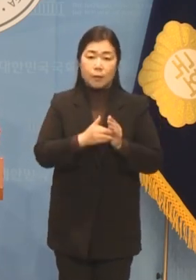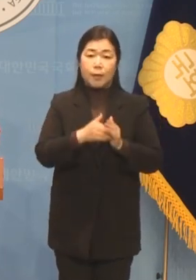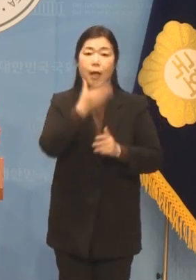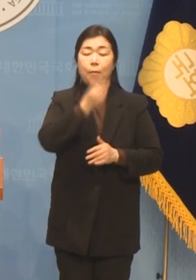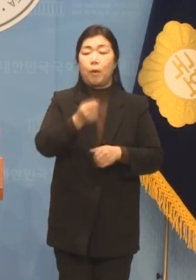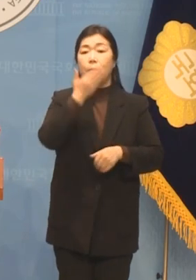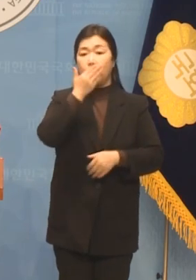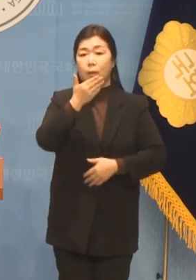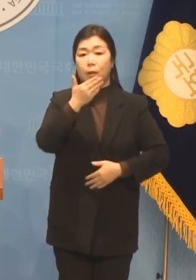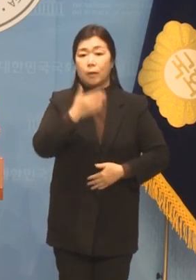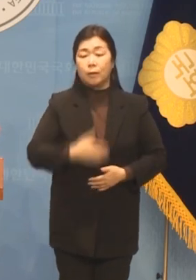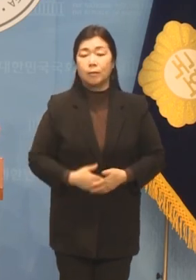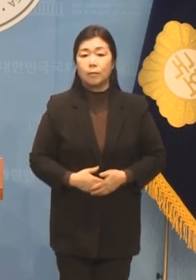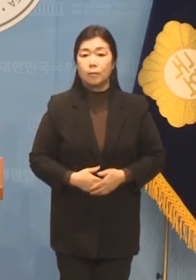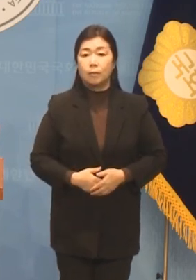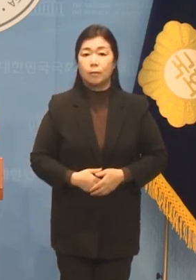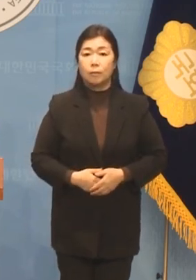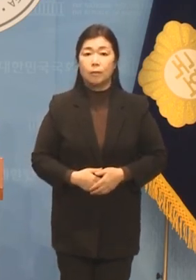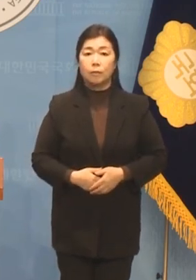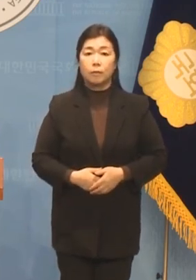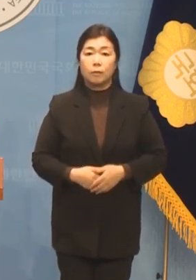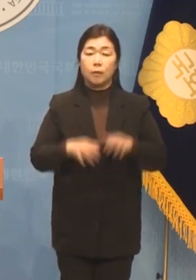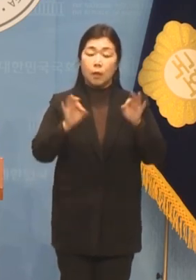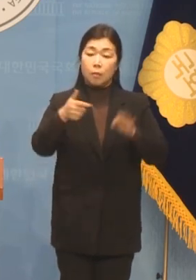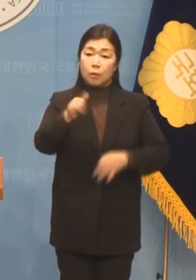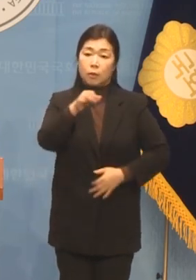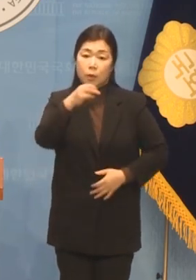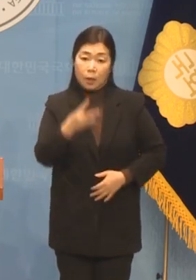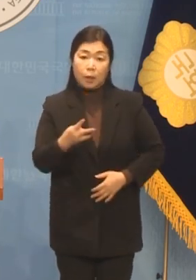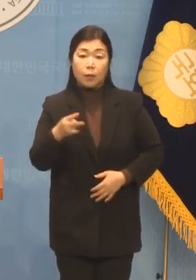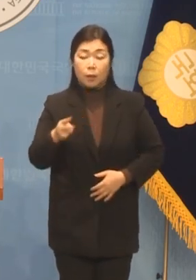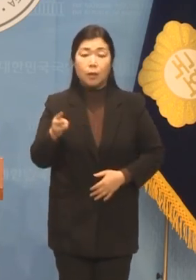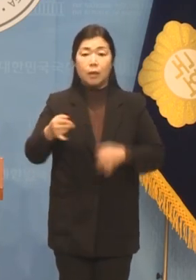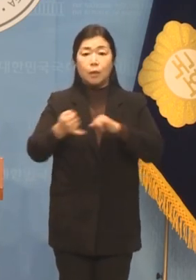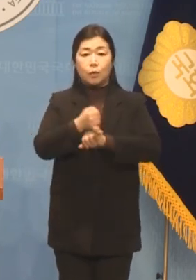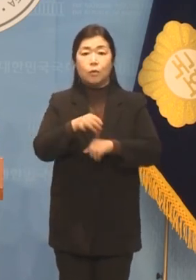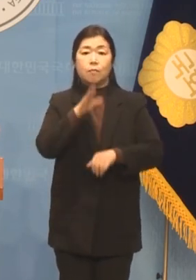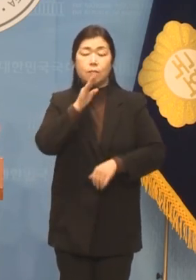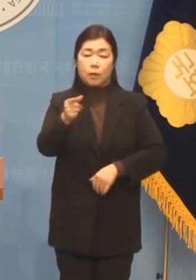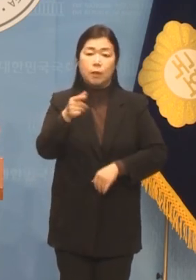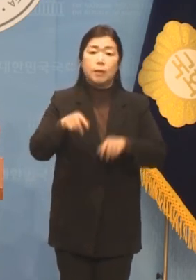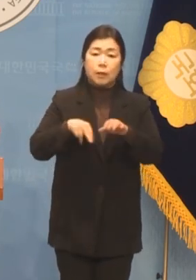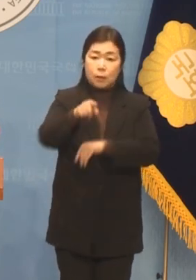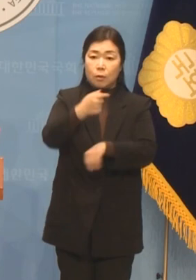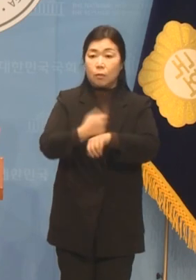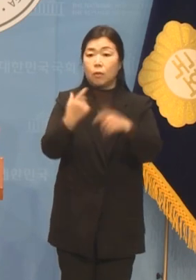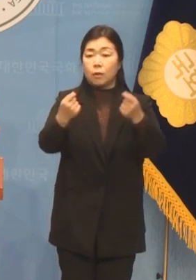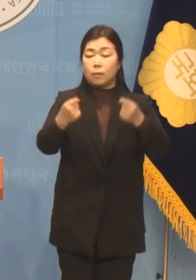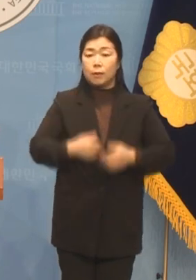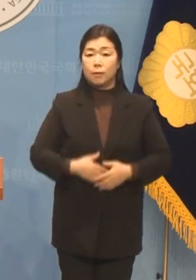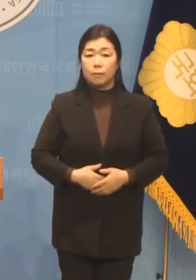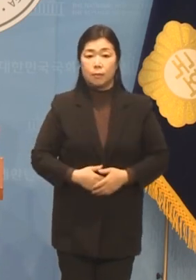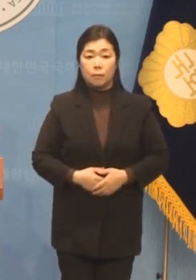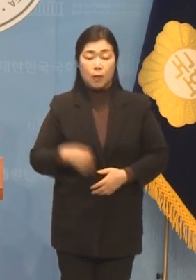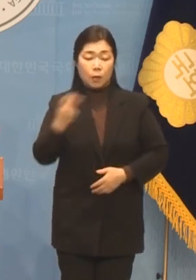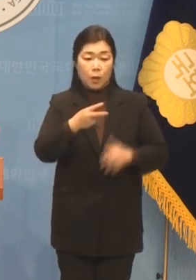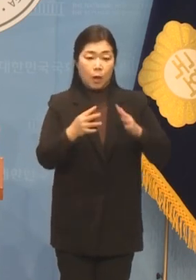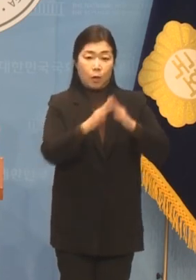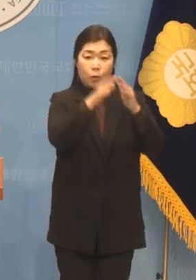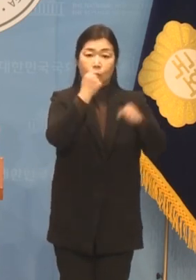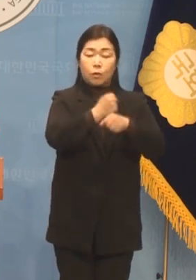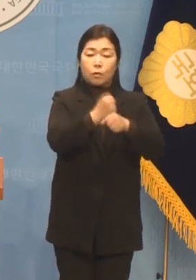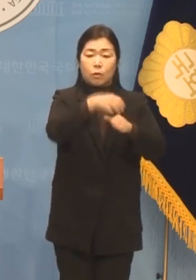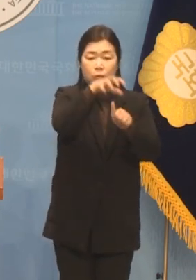있습니다 김은혜의 약속은 곧 실천입니다 재건축 규제 완화를 통해 기본